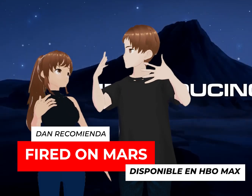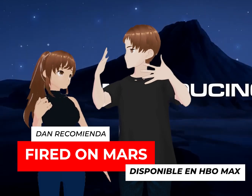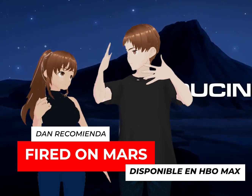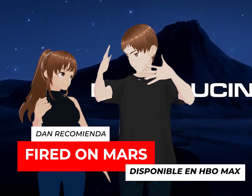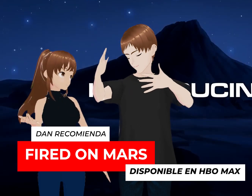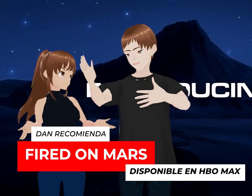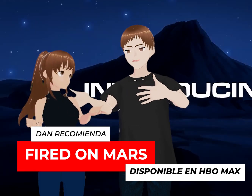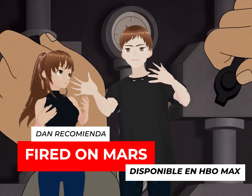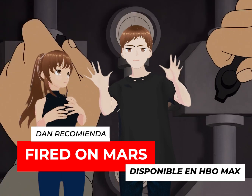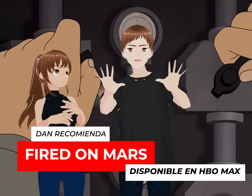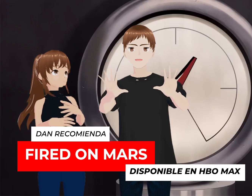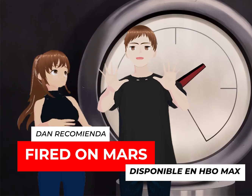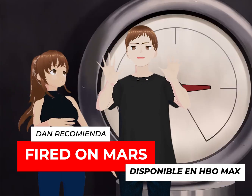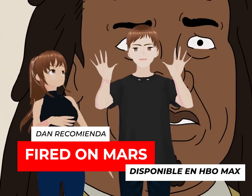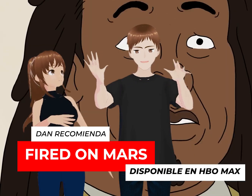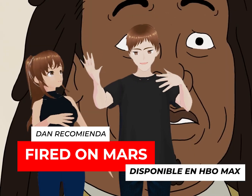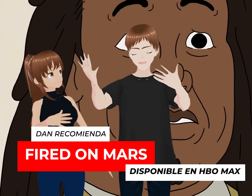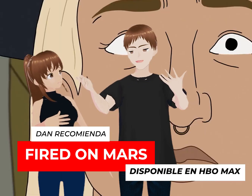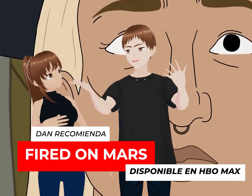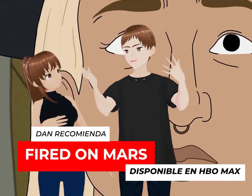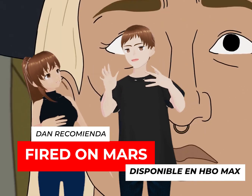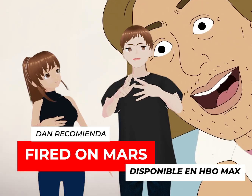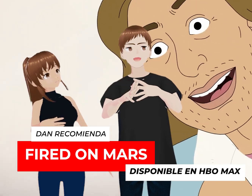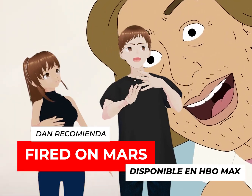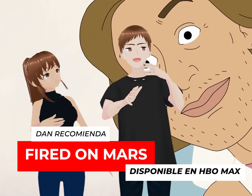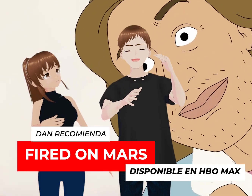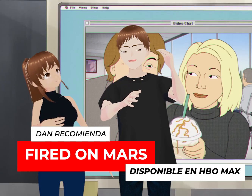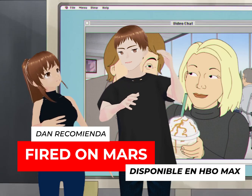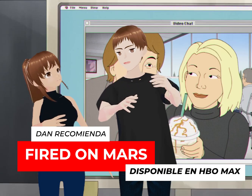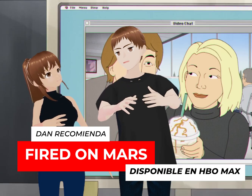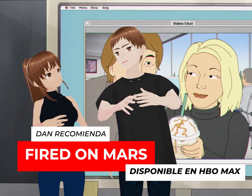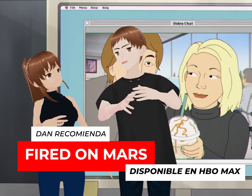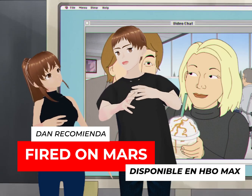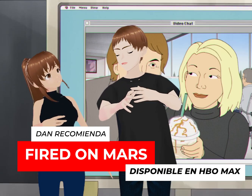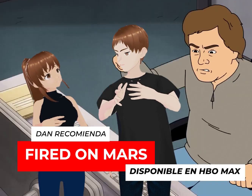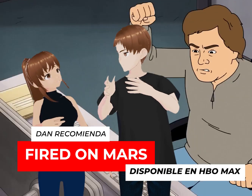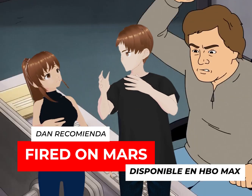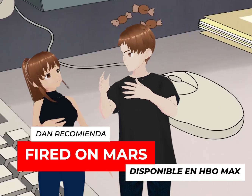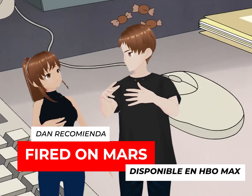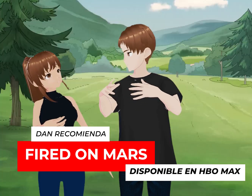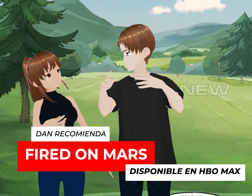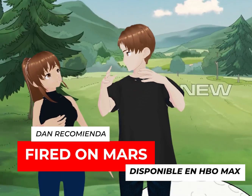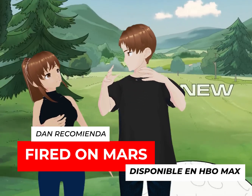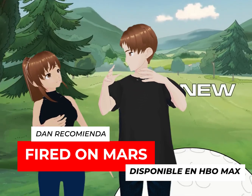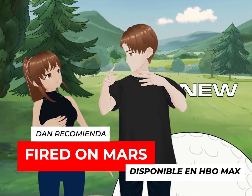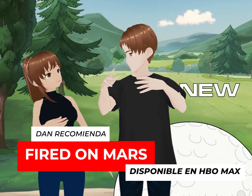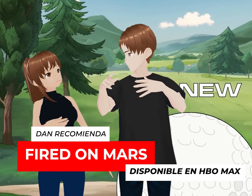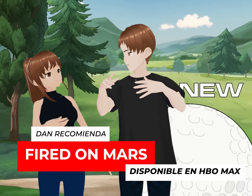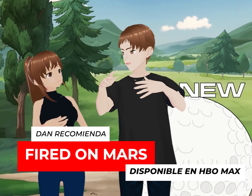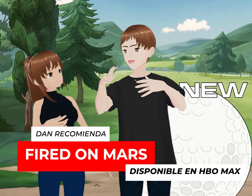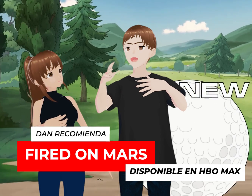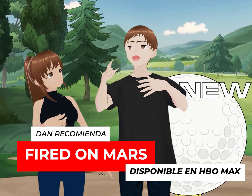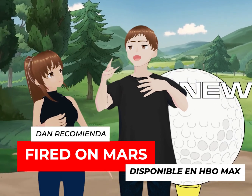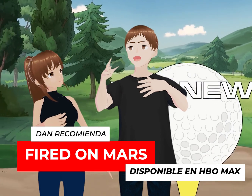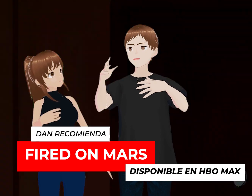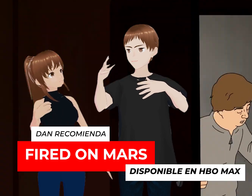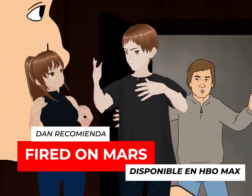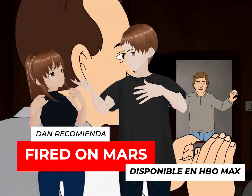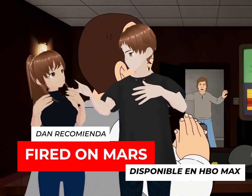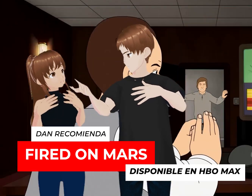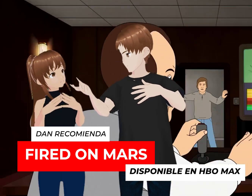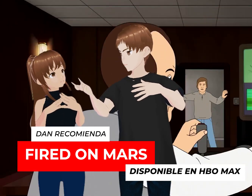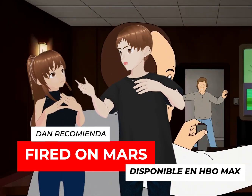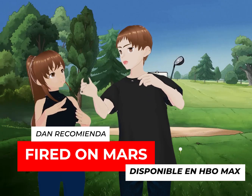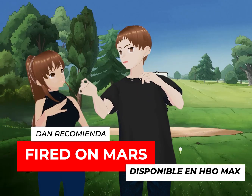necesitas especialistas en construcción, distintas cuestiones. Ya estamos en un punto en el cual nuestro personaje principal que va a